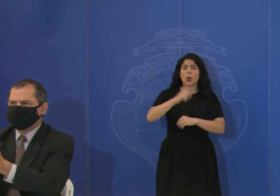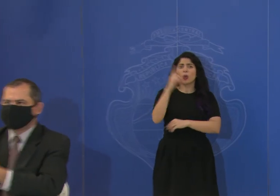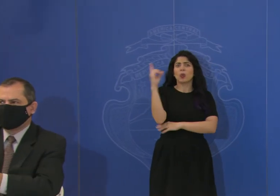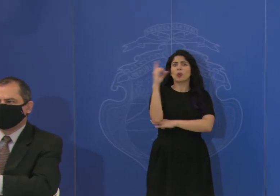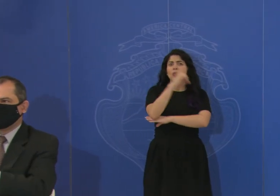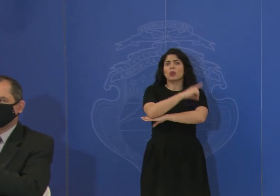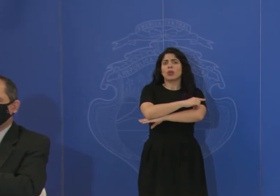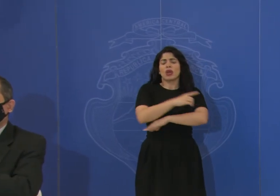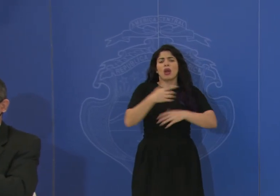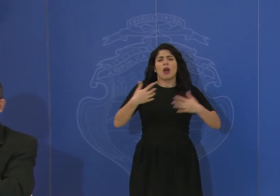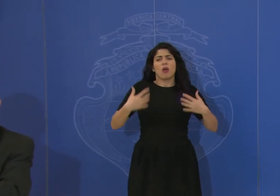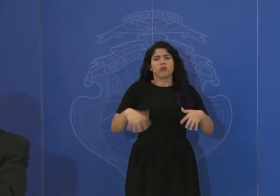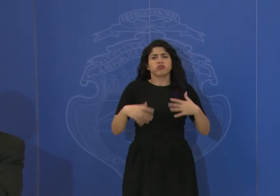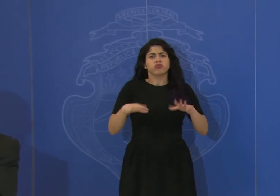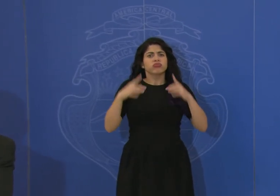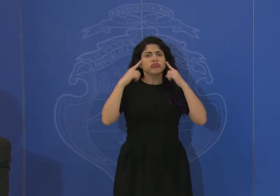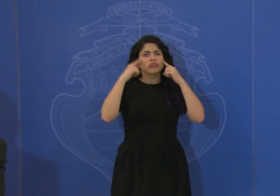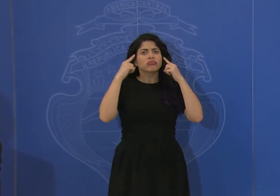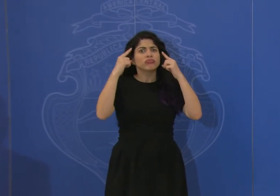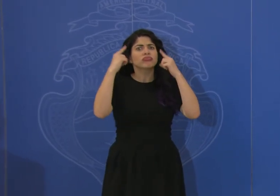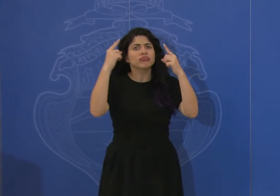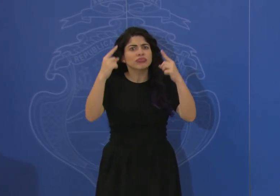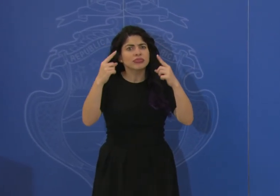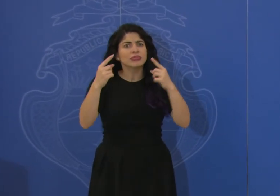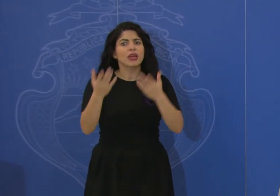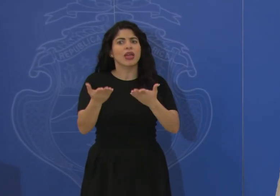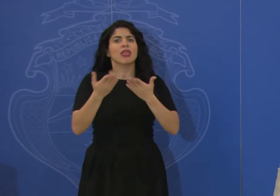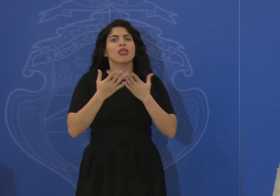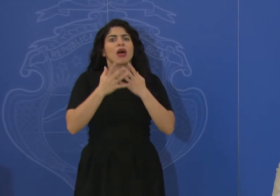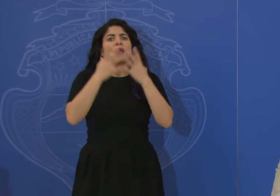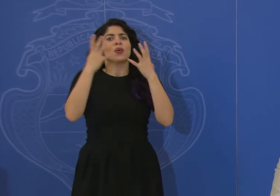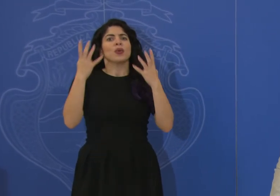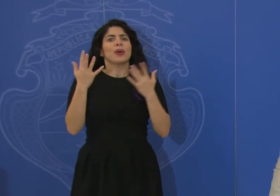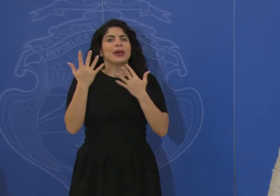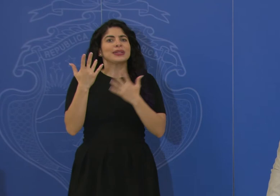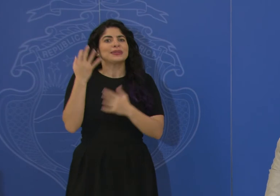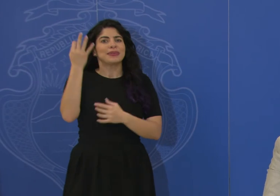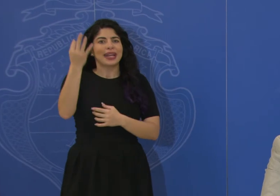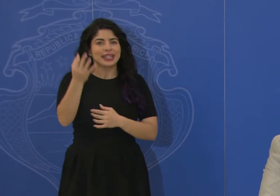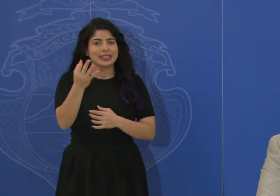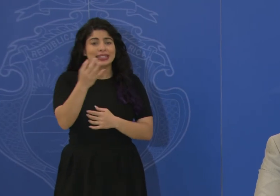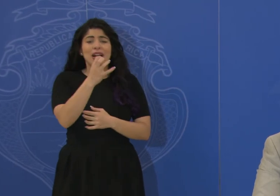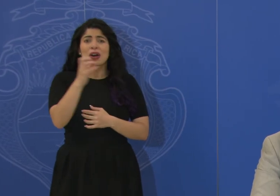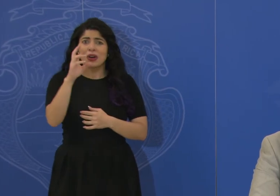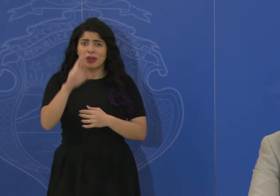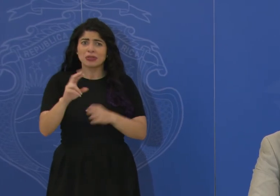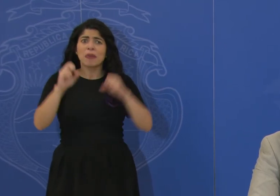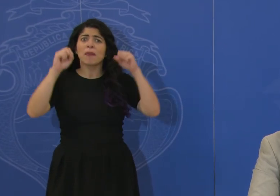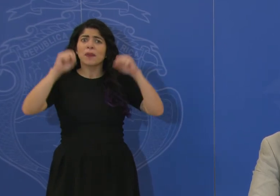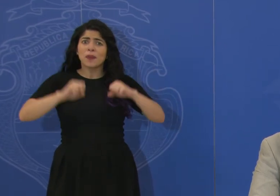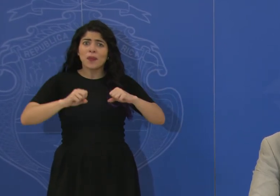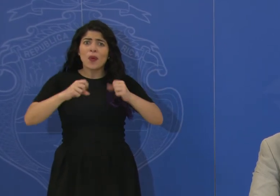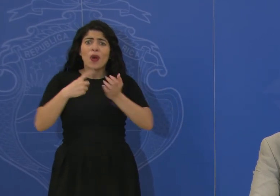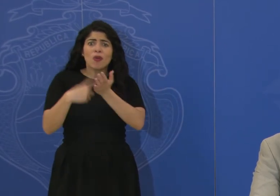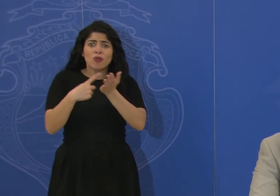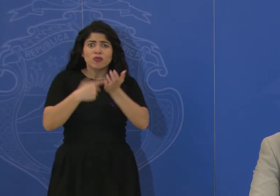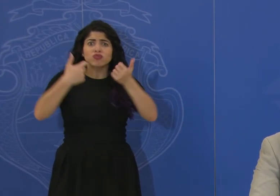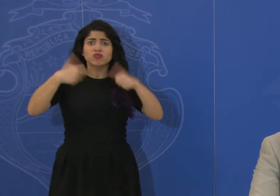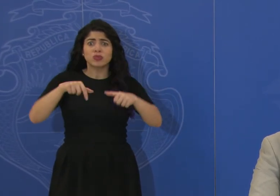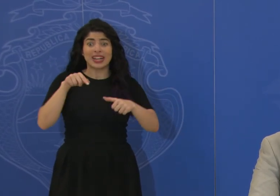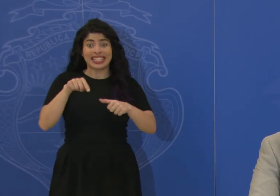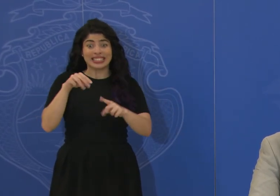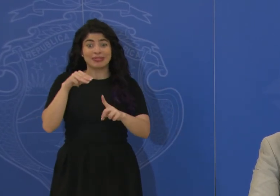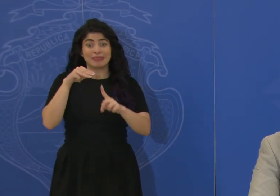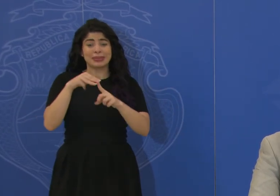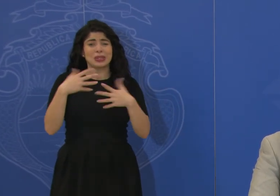realmente exitoso y esperanzador. Costa Rica se puede poner de acuerdo y ese mensaje es muy potente.